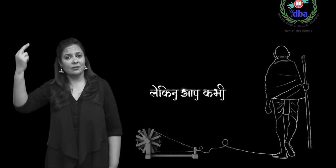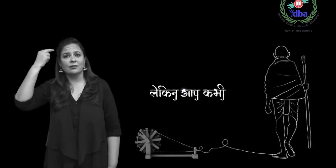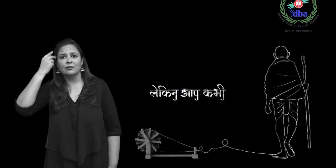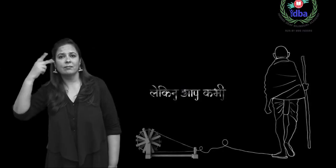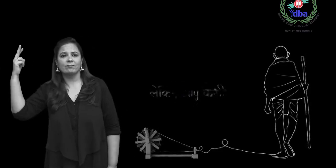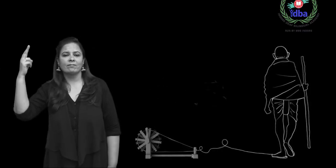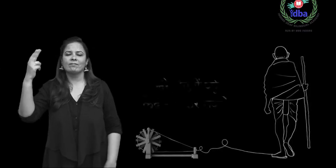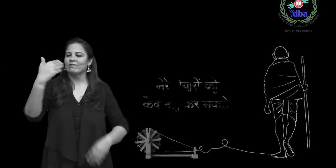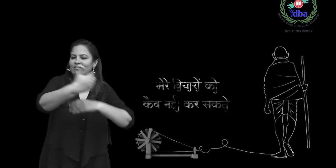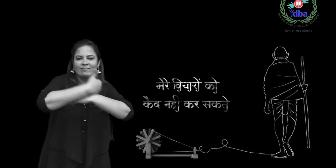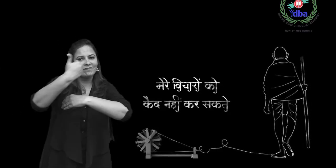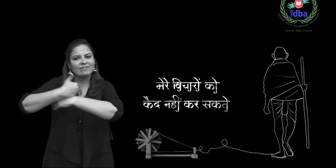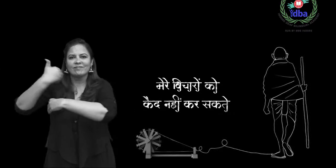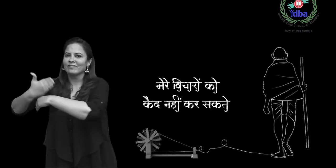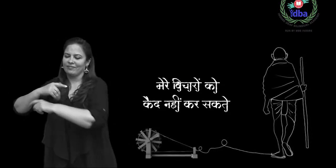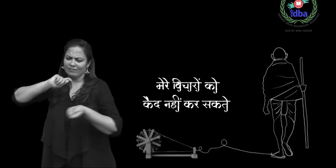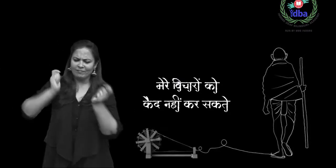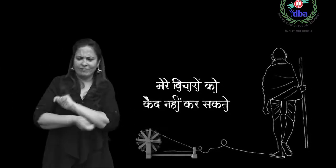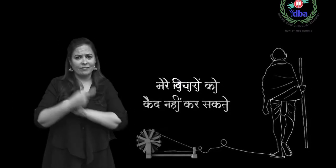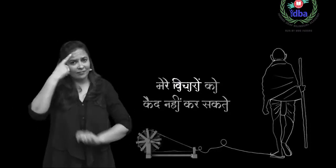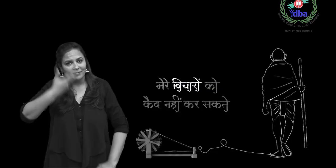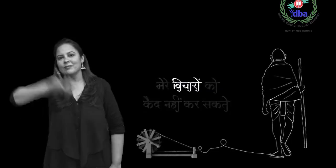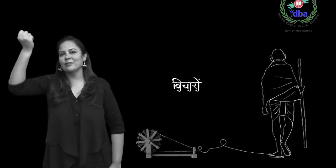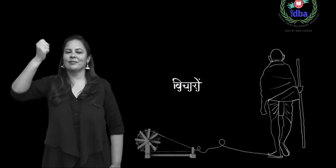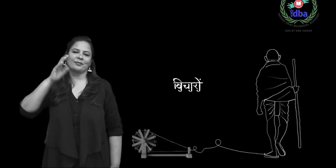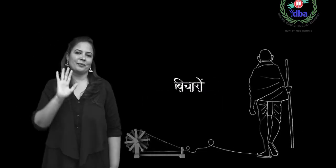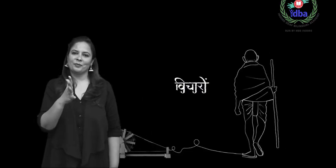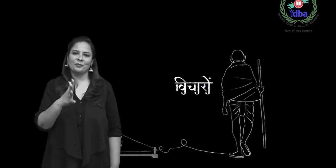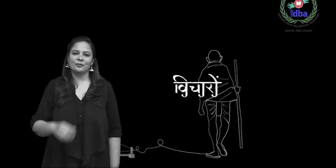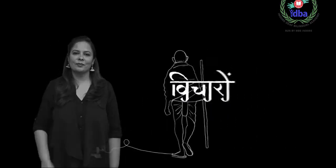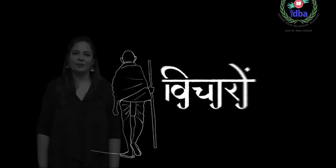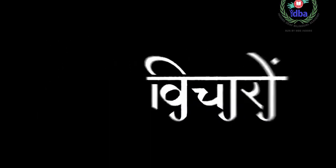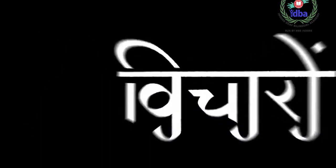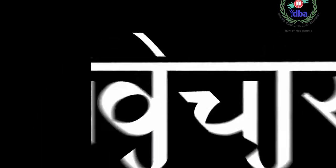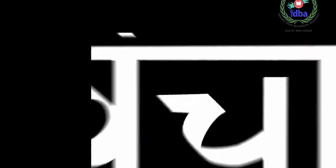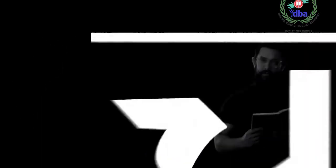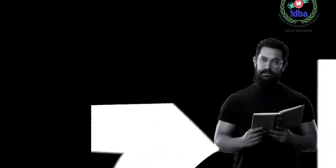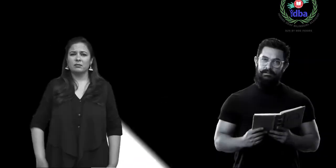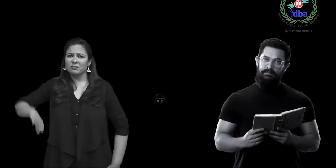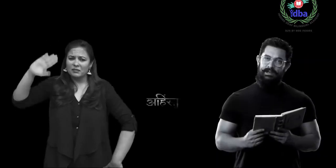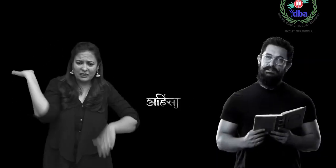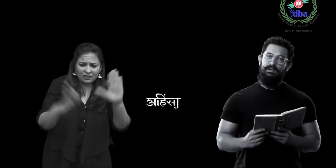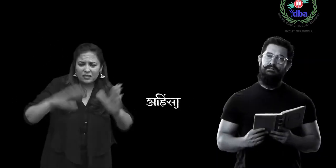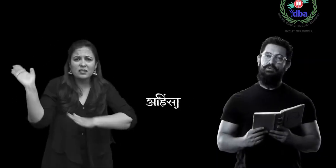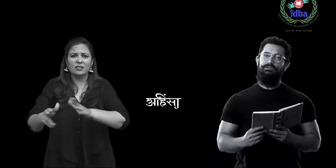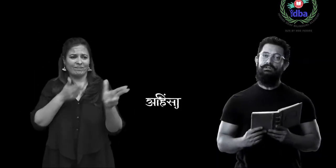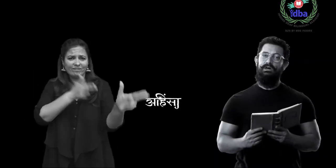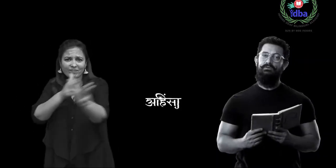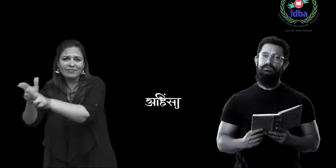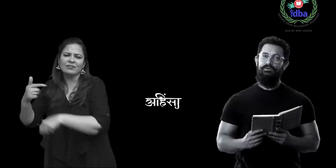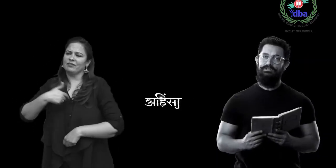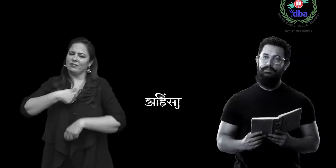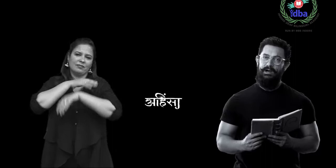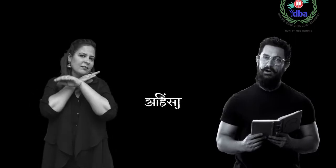میرے ویچاروں کو قید نہیں کر سکتے ہیں میں ہنسا کا ویروت